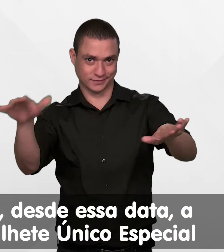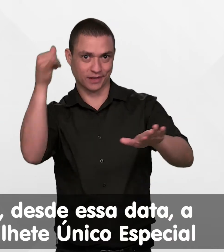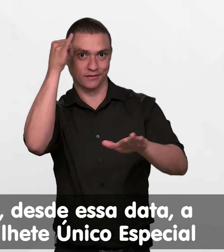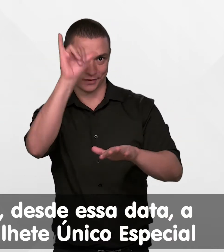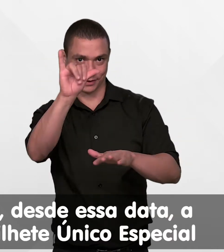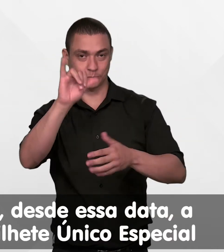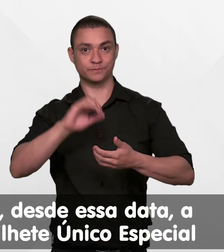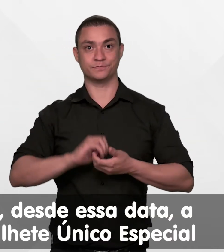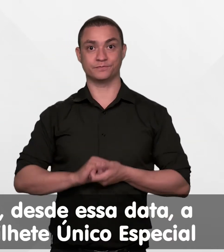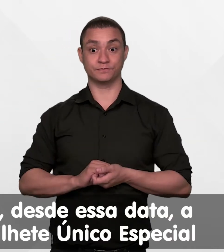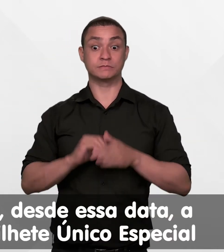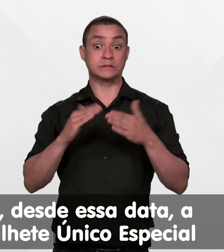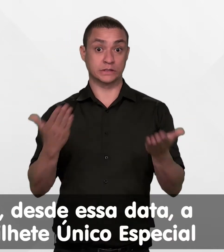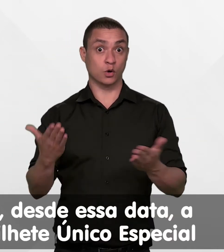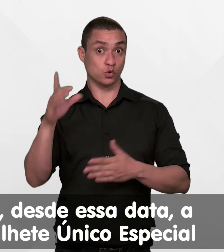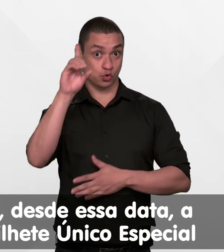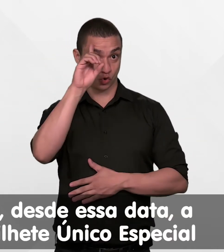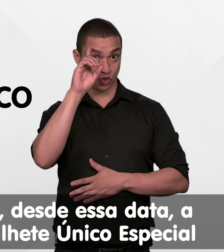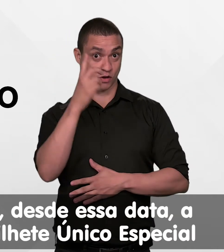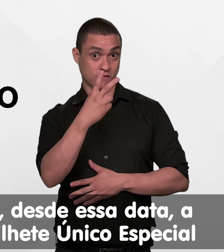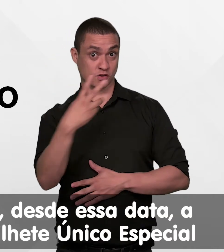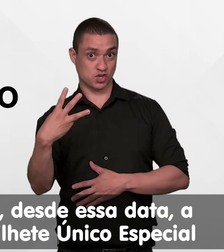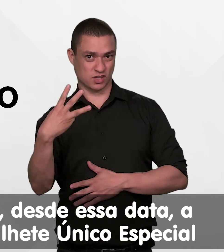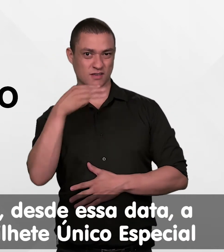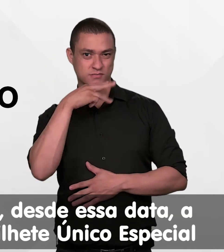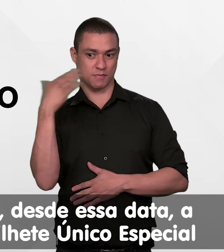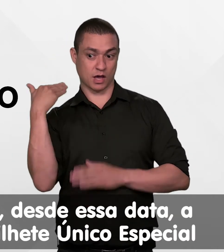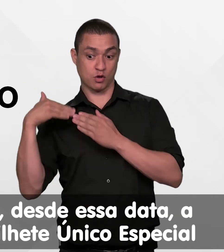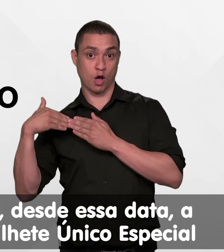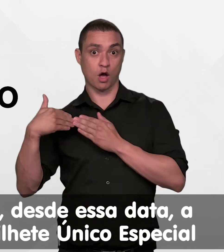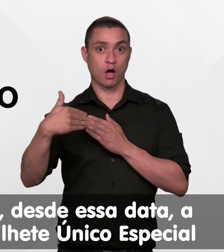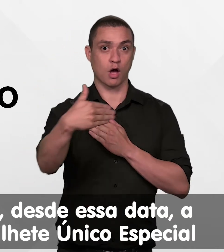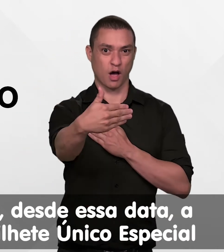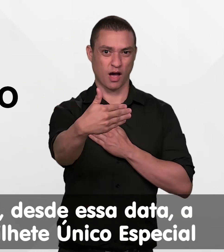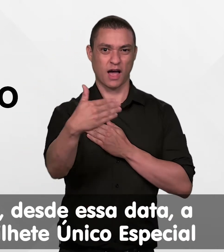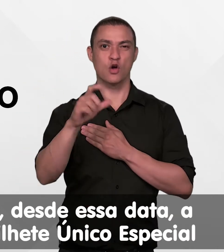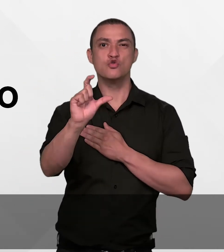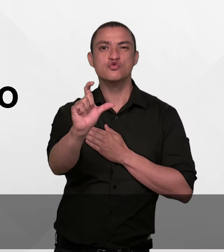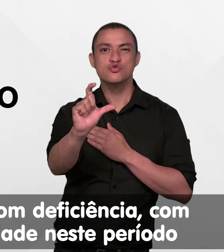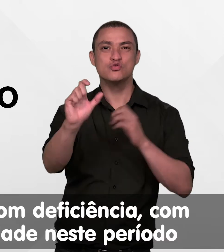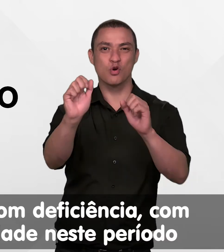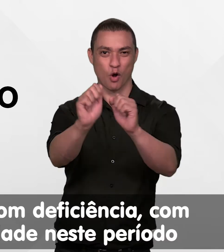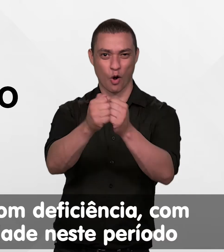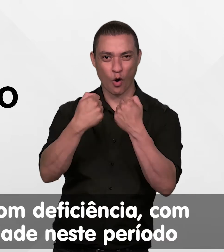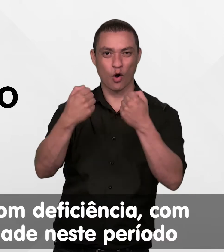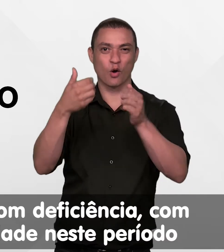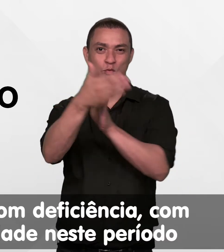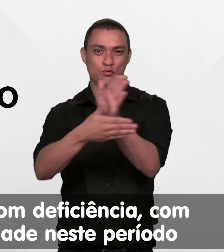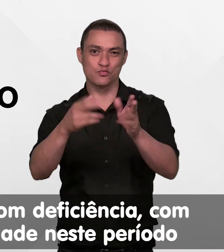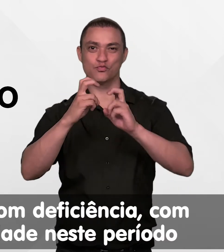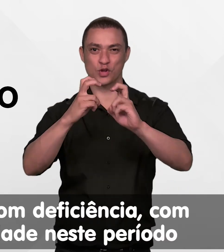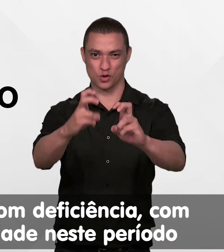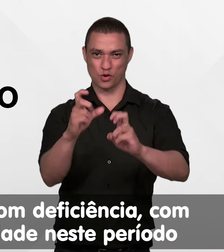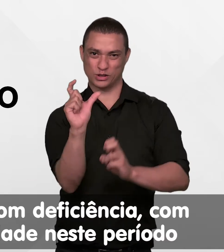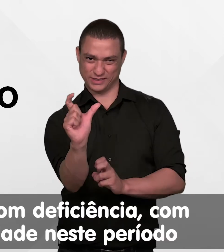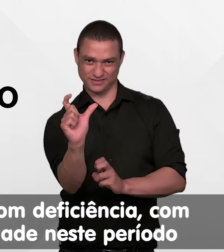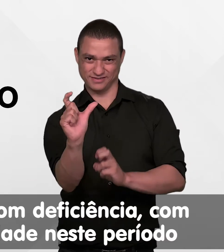motivo, desde essa data, a renovação do Bilhete Único Especial para Pessoas com Deficiência, com prazo de